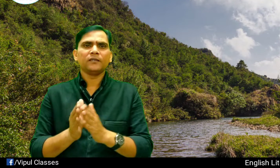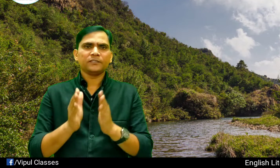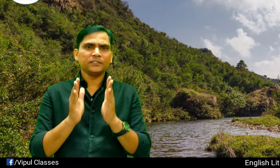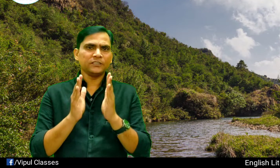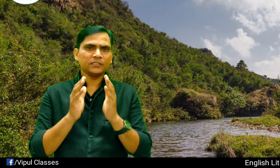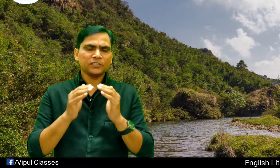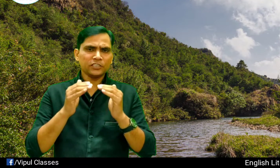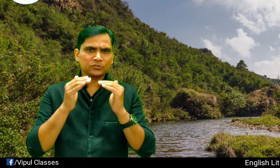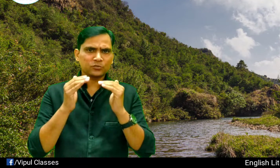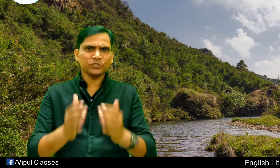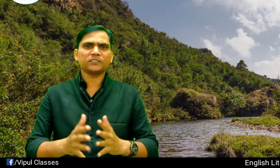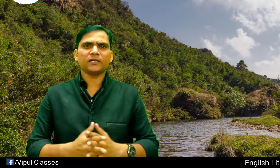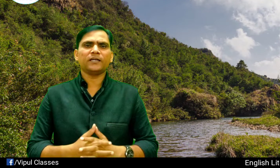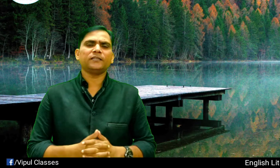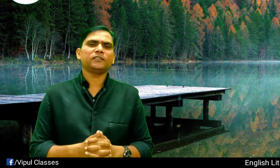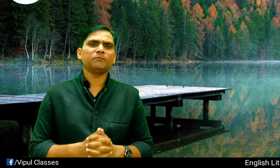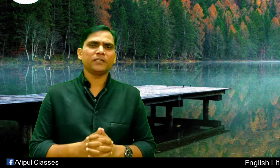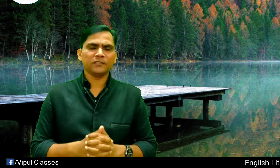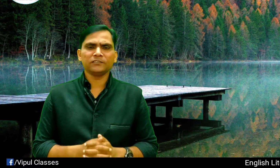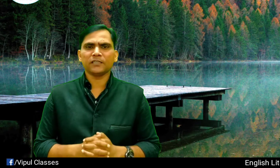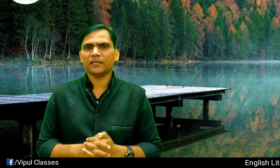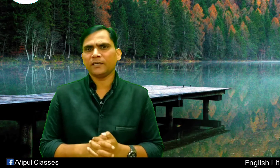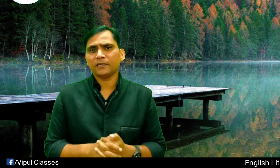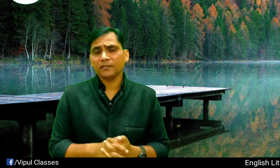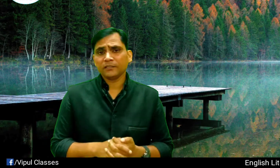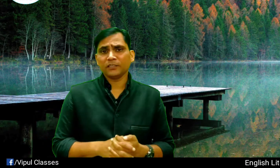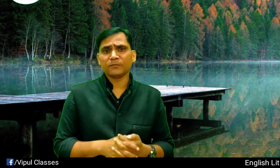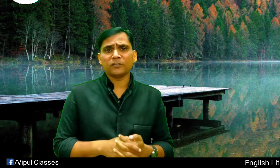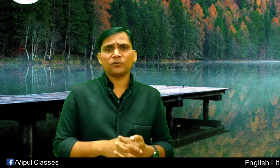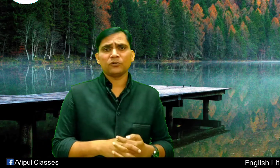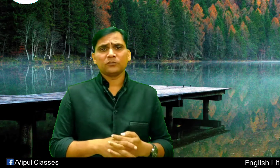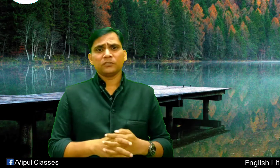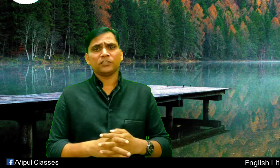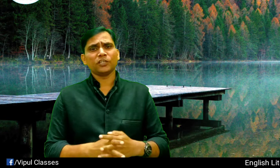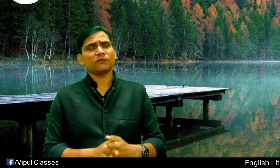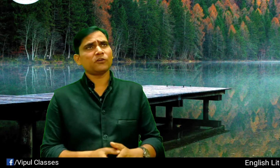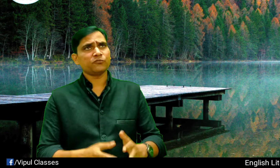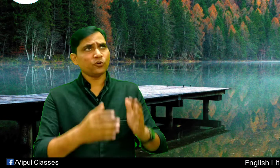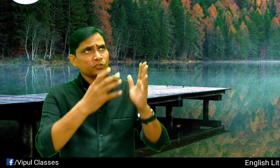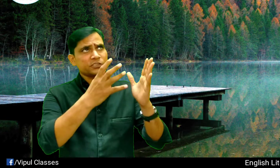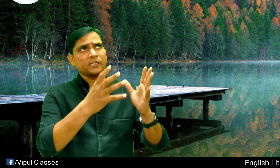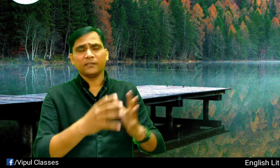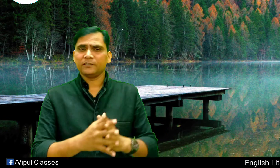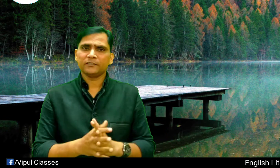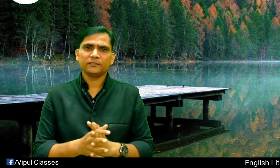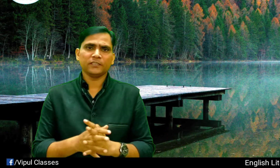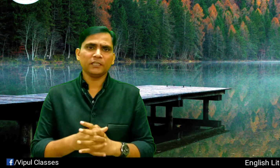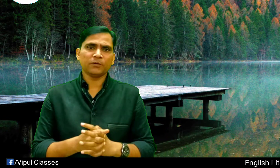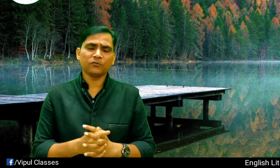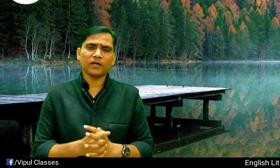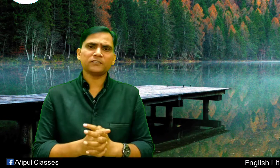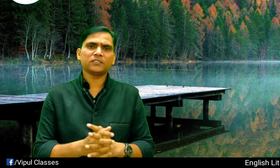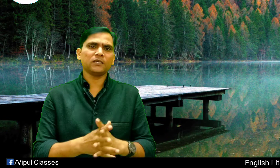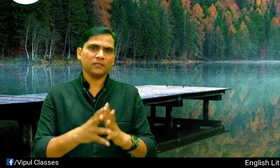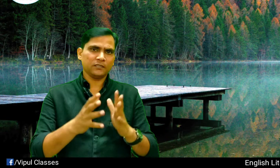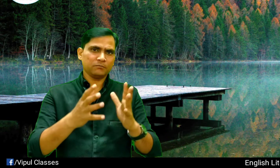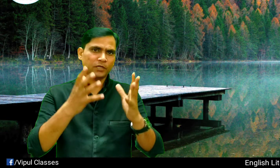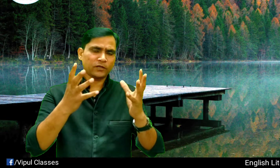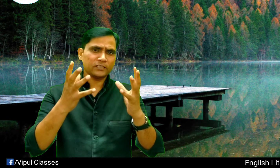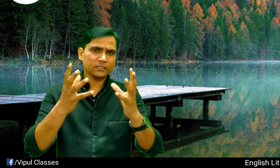कि यह इतनी सुंदर जगह है इतनी बहतरीन जगह है कि मानो kingdom of God से यानि भगवान से भगवान